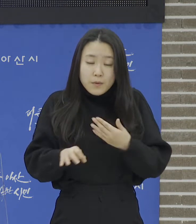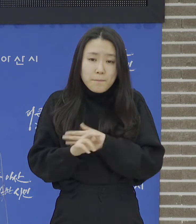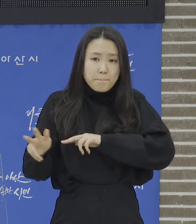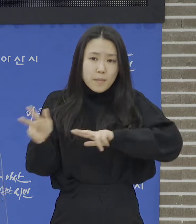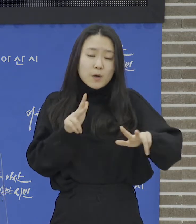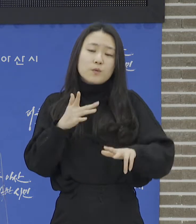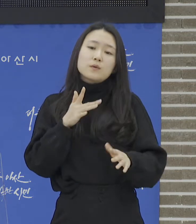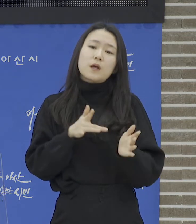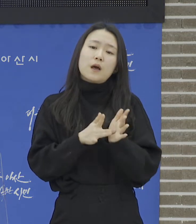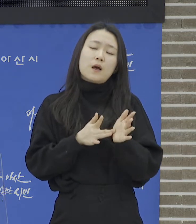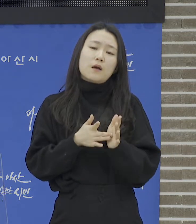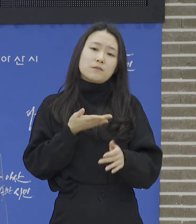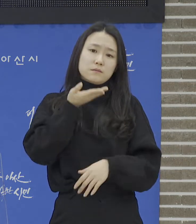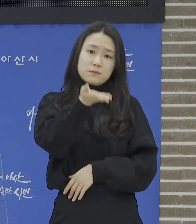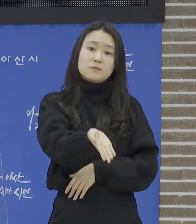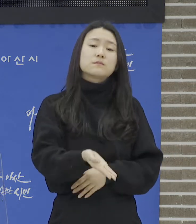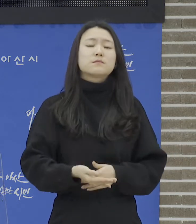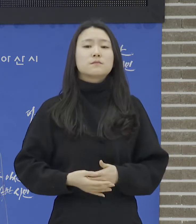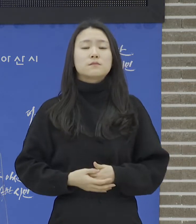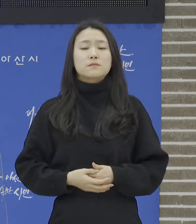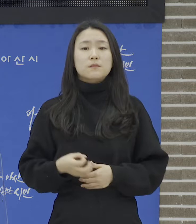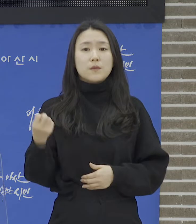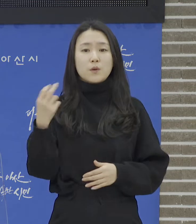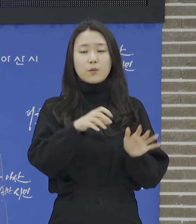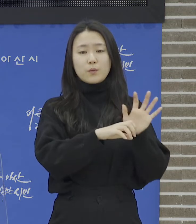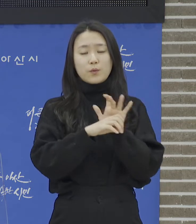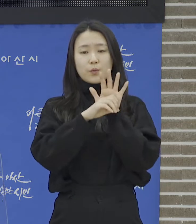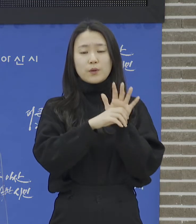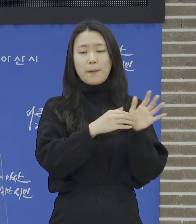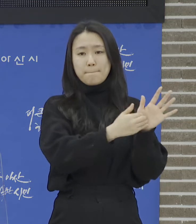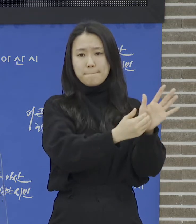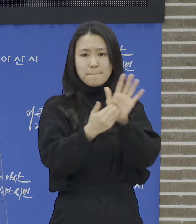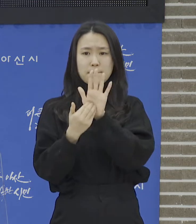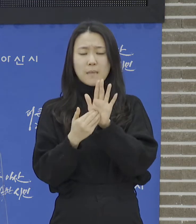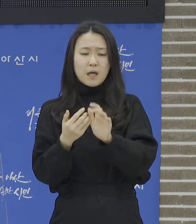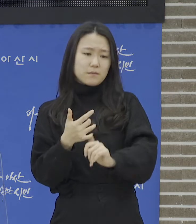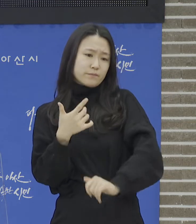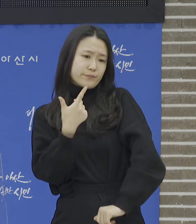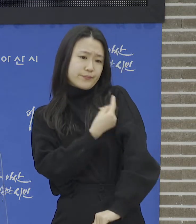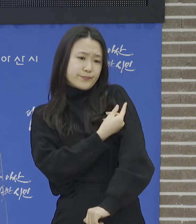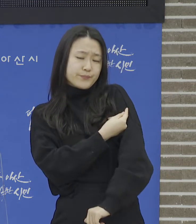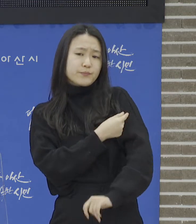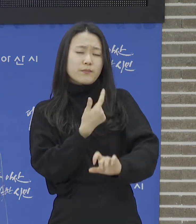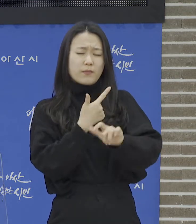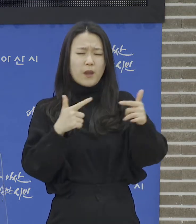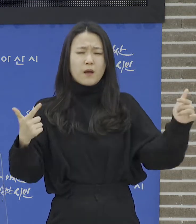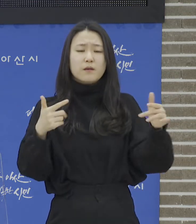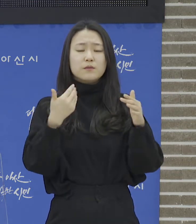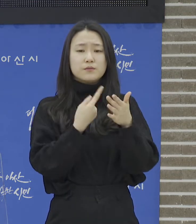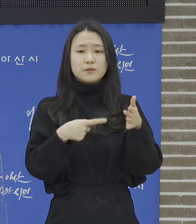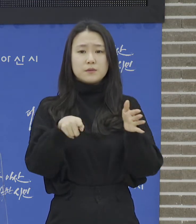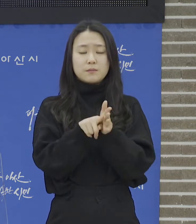다음으로는 코로나19 예방접종률 향상을 위한 대책을 말씀드리겠습니다.